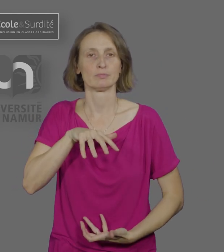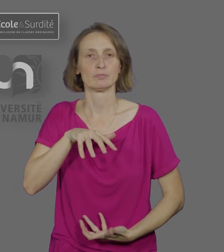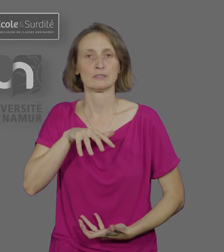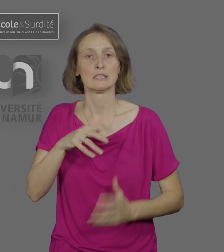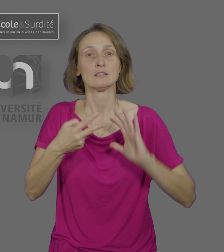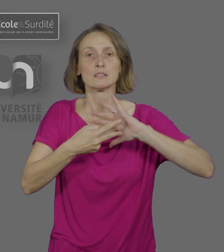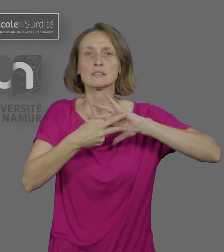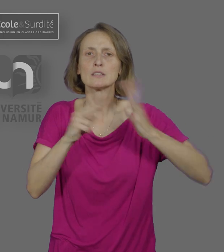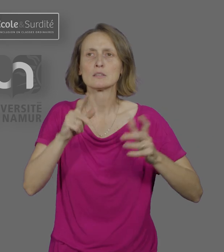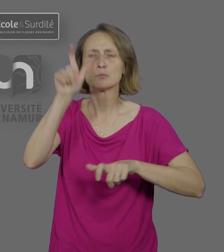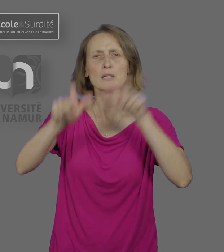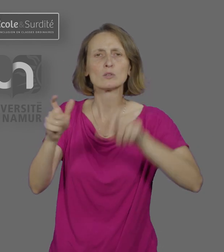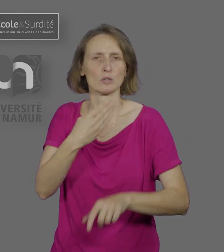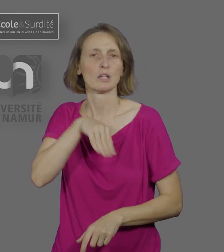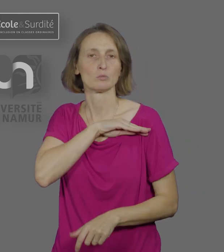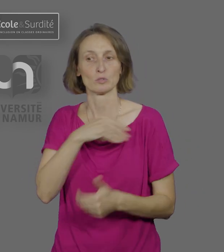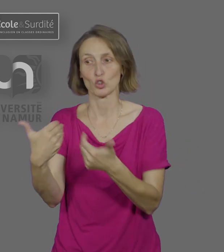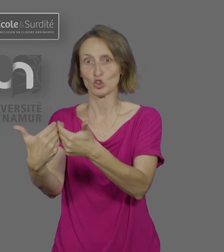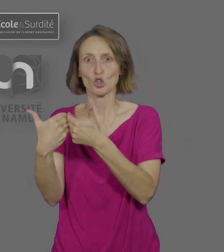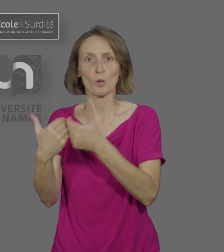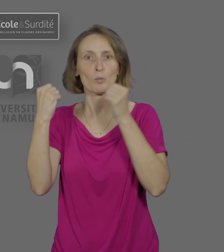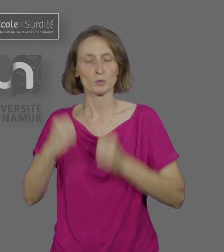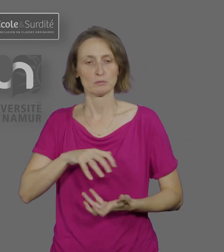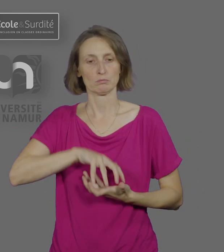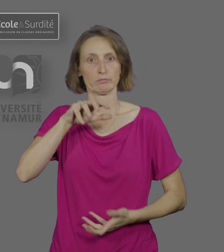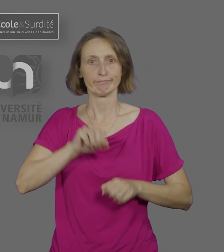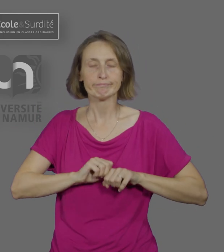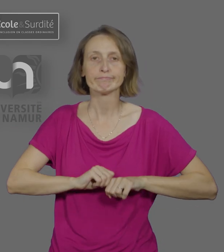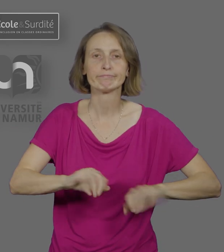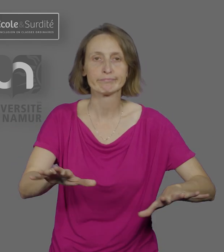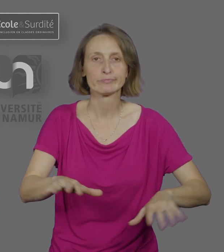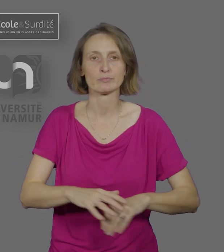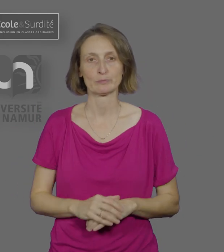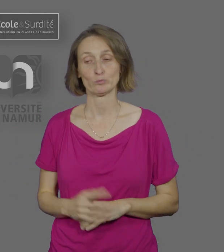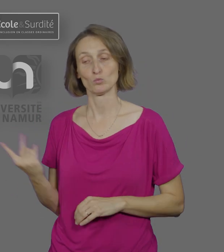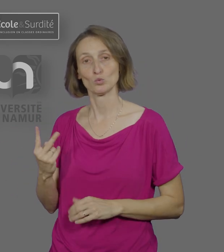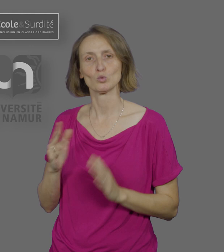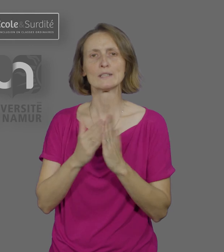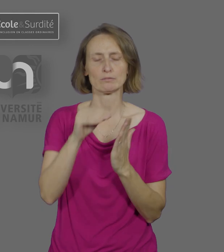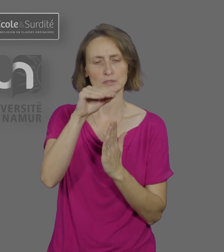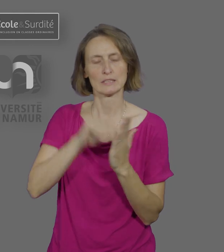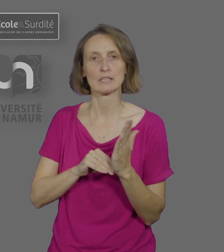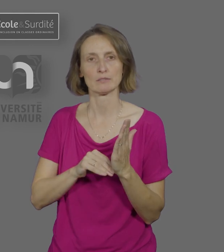qui vise aussi à transmettre l'expérience développée depuis près de 20 ans par l'équipe enseignante de ces classes.